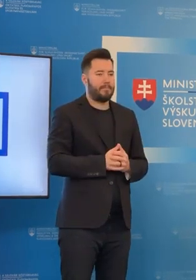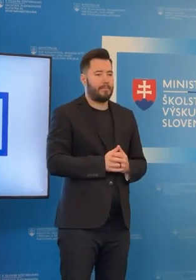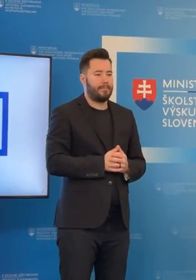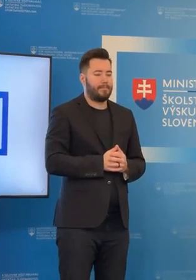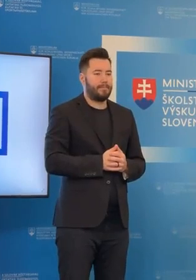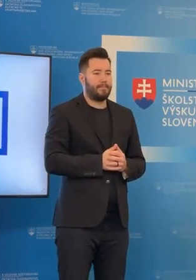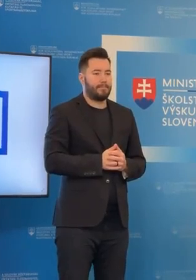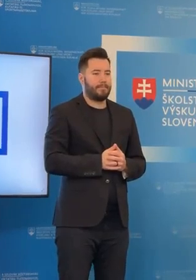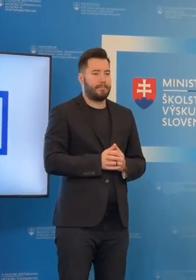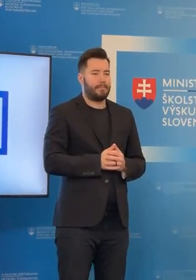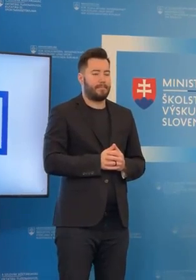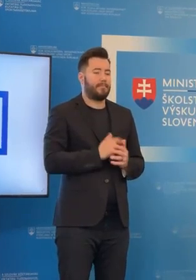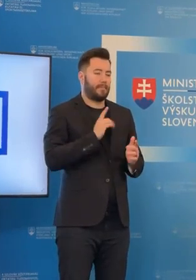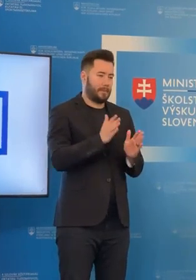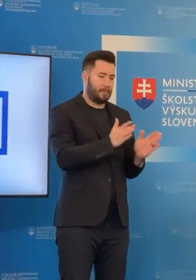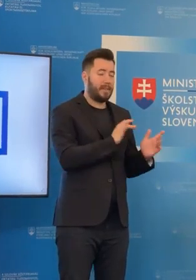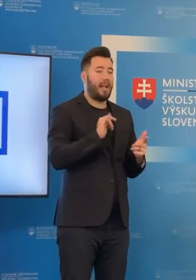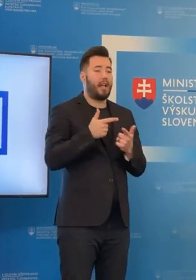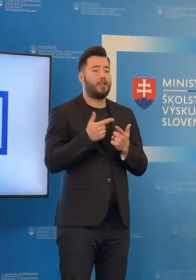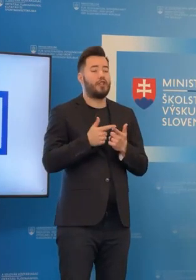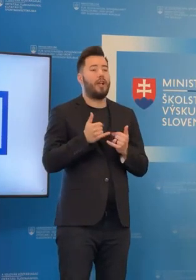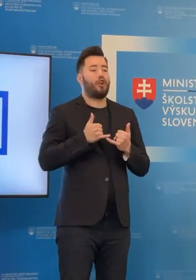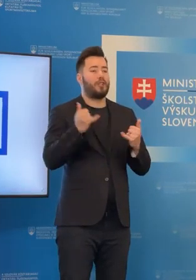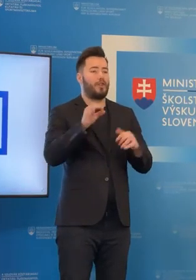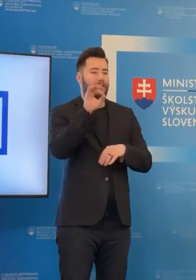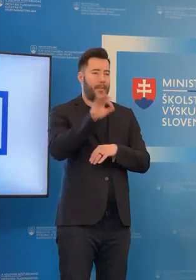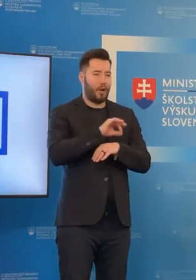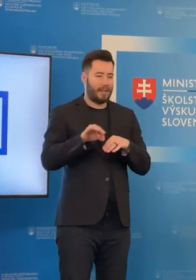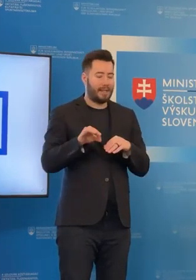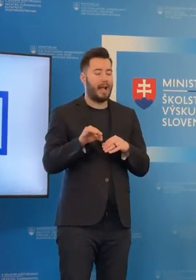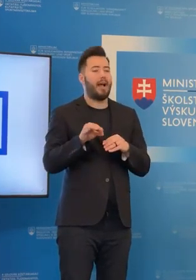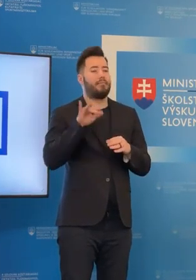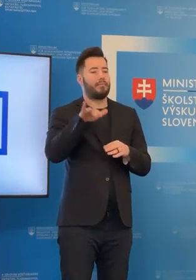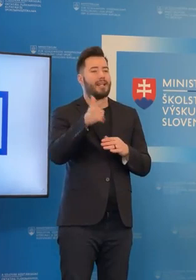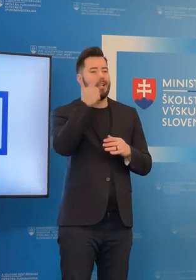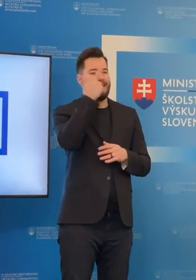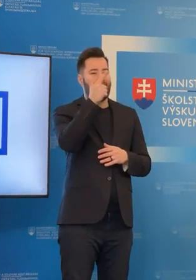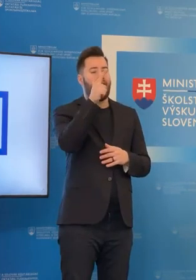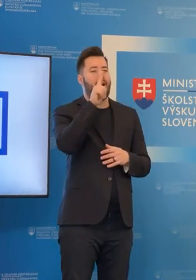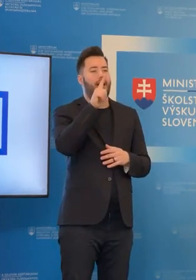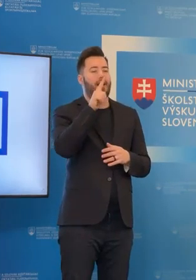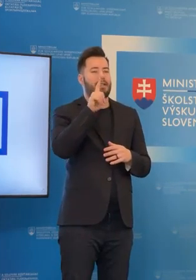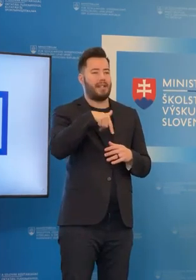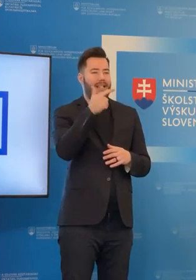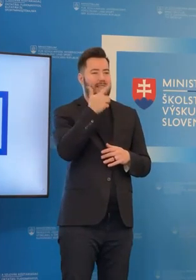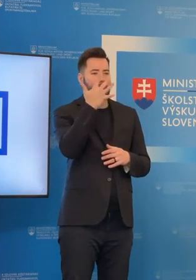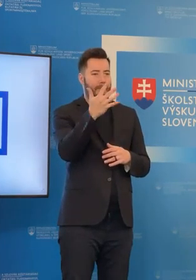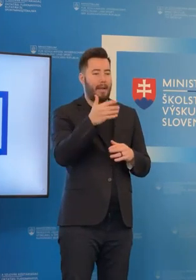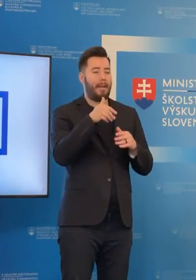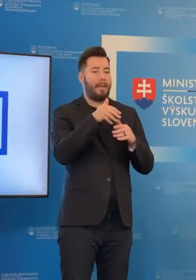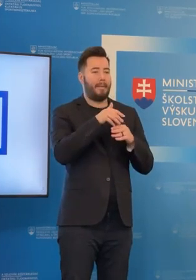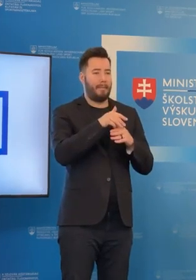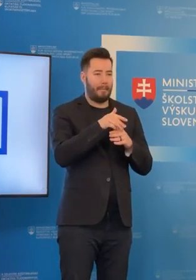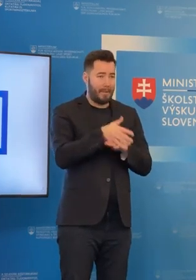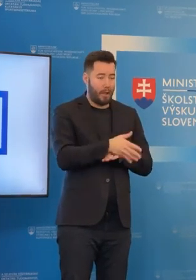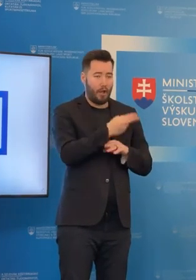ešte zvlášť v rámci rozvojových projektov 2,4 milióna je vyčlenených na podporu centier jazykovej prípravy a poradenských